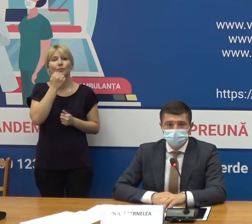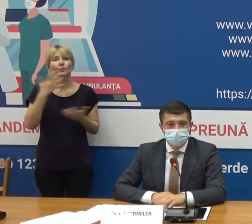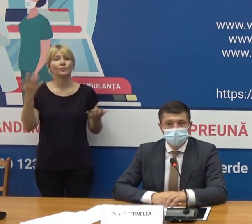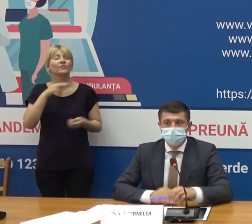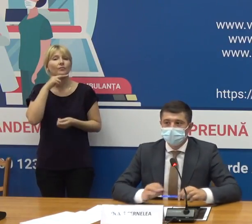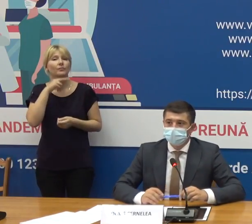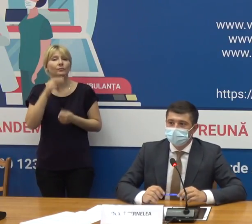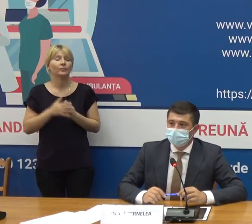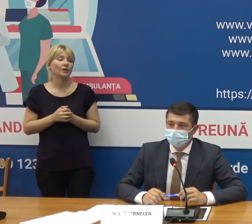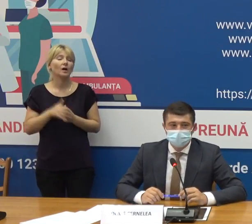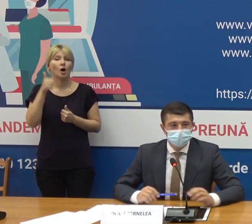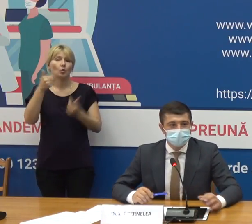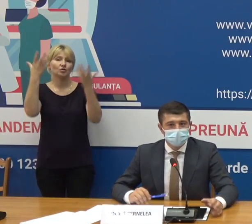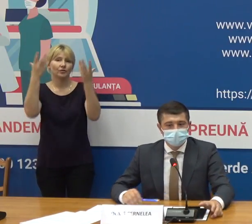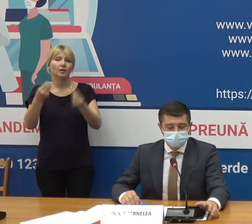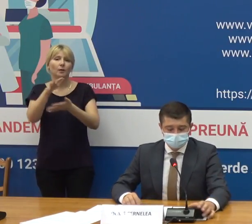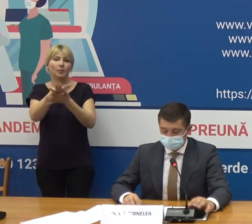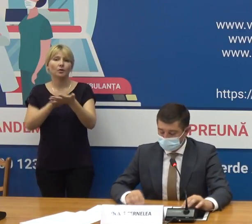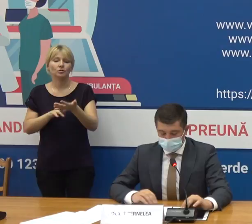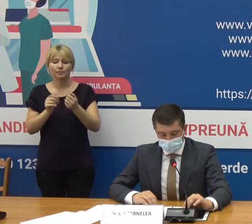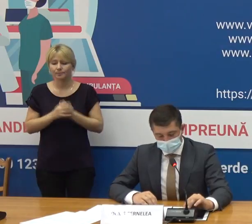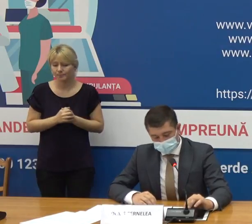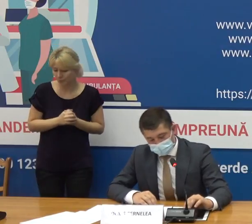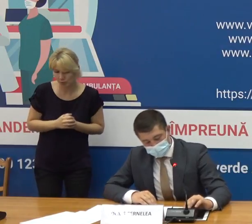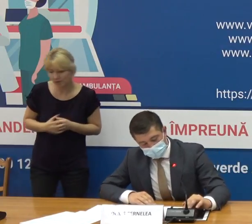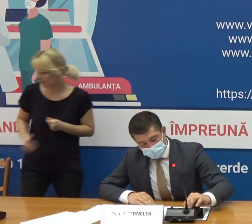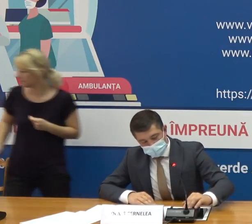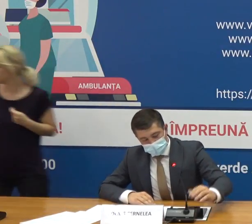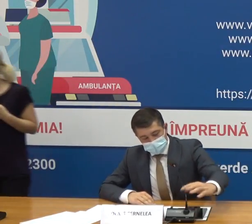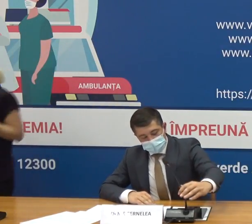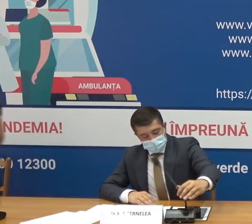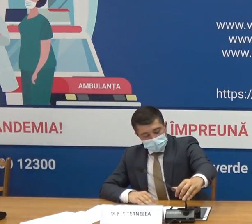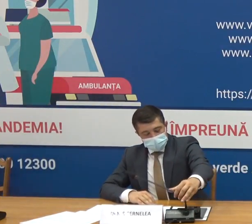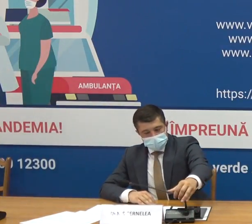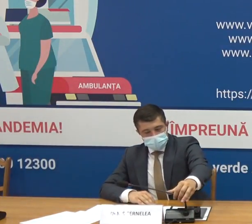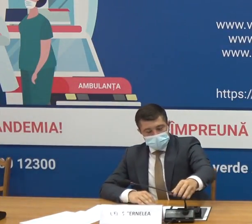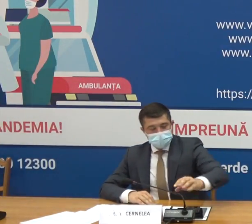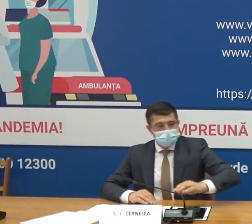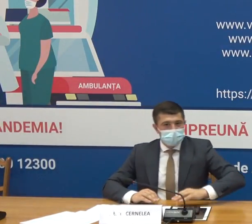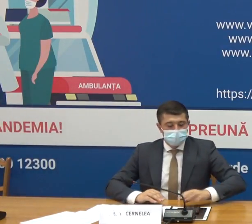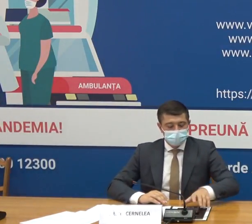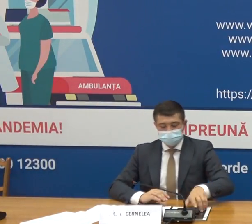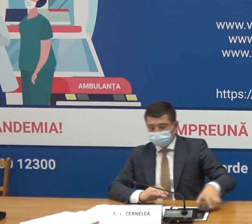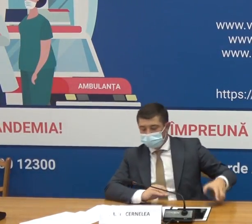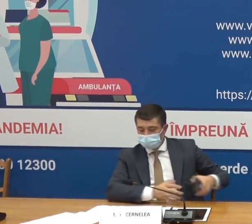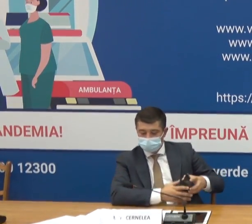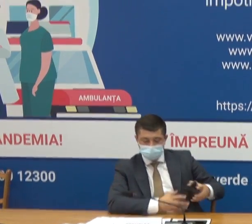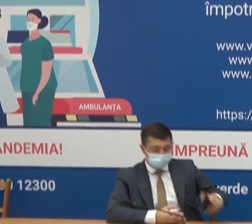vă mulțumim frumos și vă dorim o zi bună în continuare pentru vă mulțumim